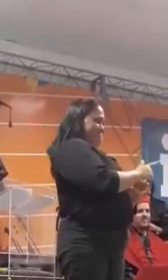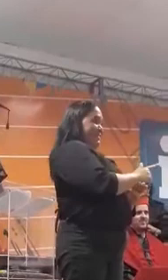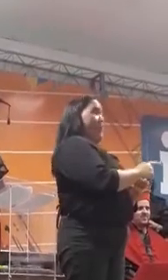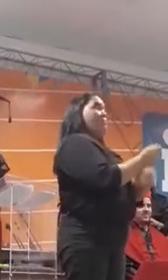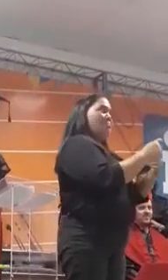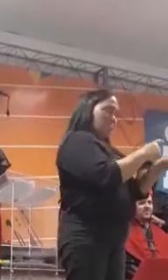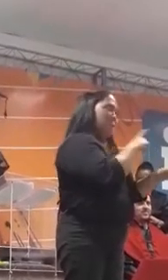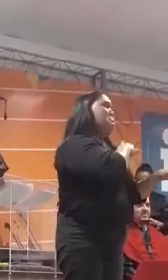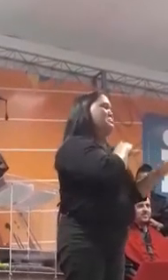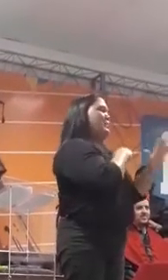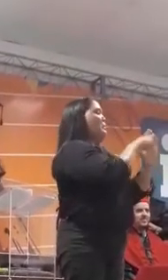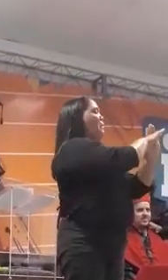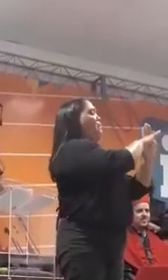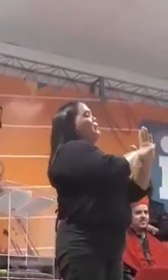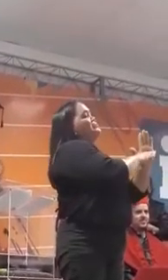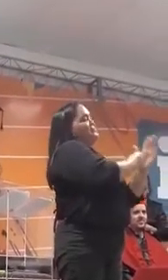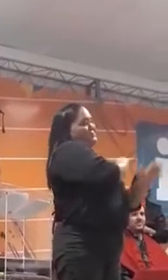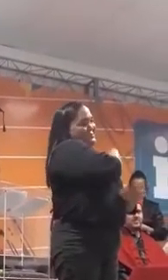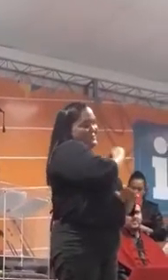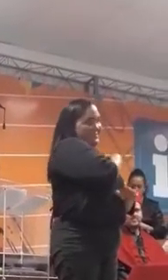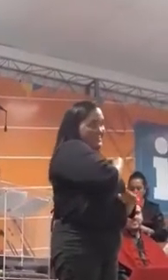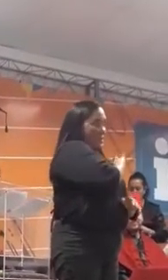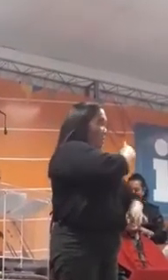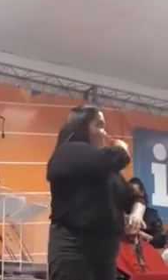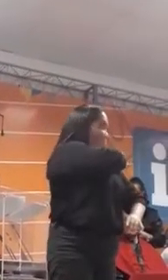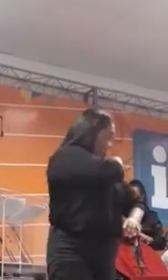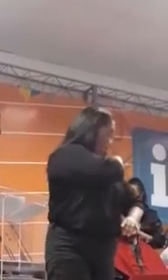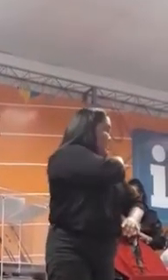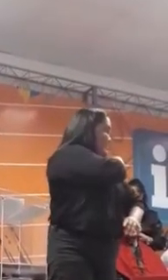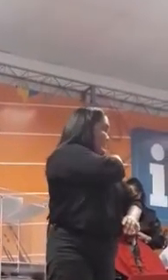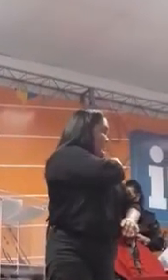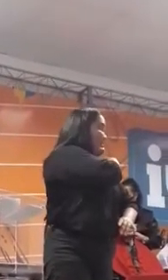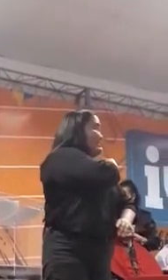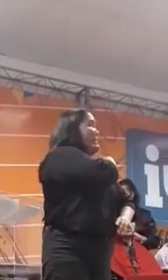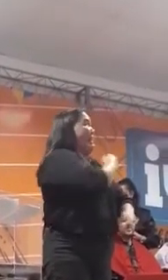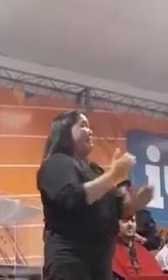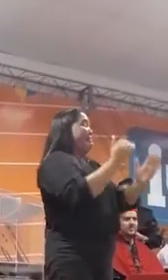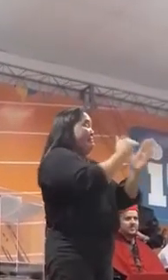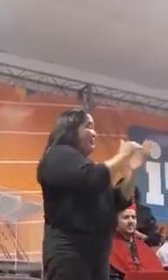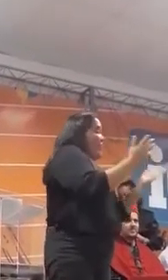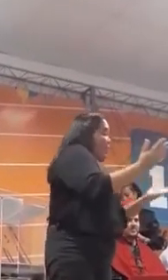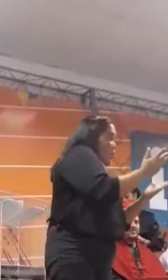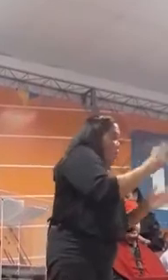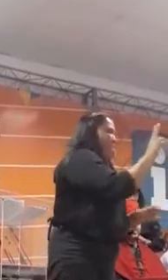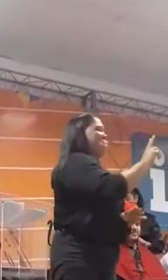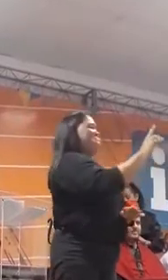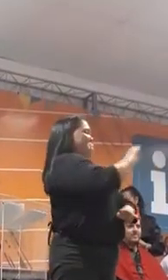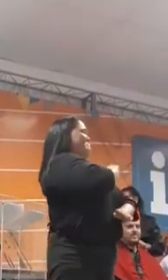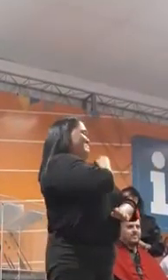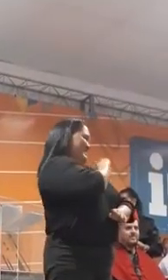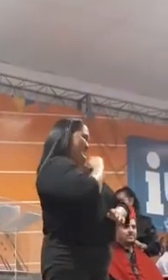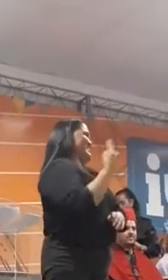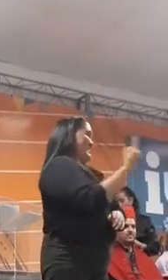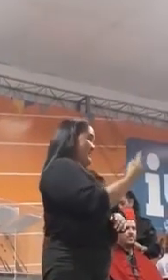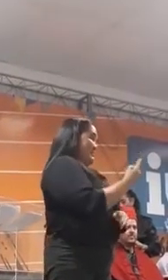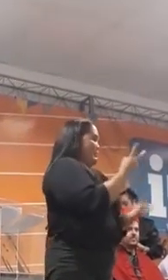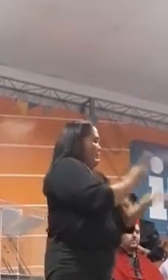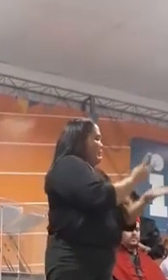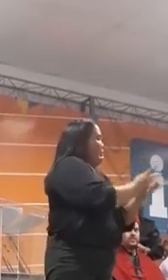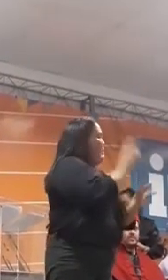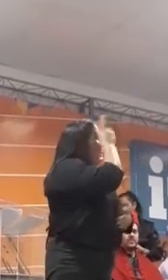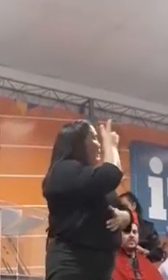quando conhecemos a aula de projeto de vida, que até hoje é utilizada em nossas vidas e que sempre que lembramos,